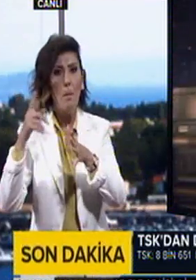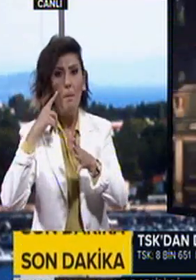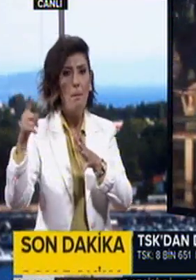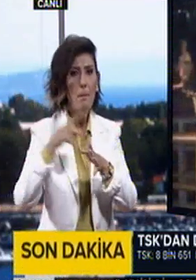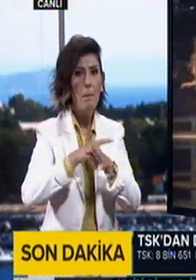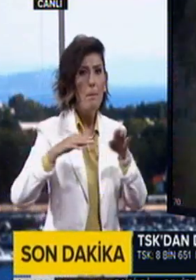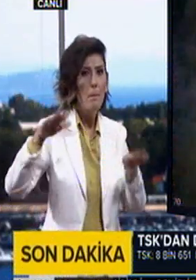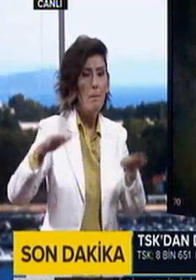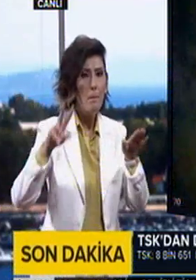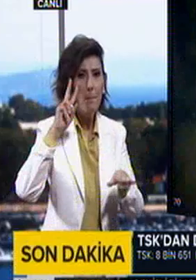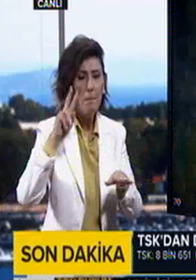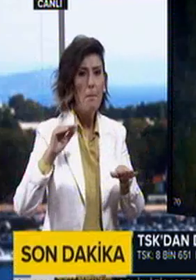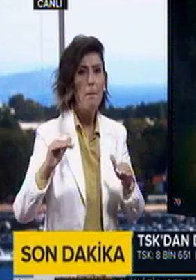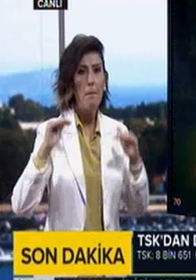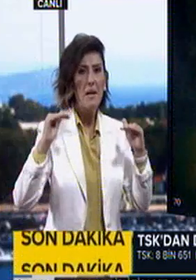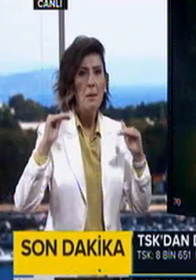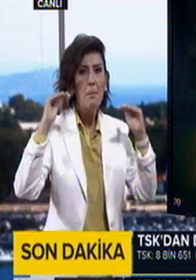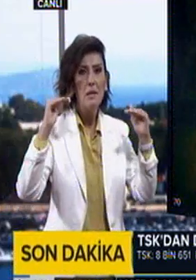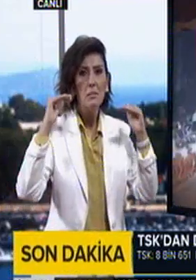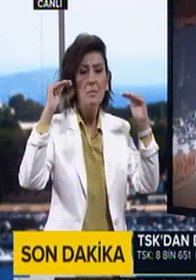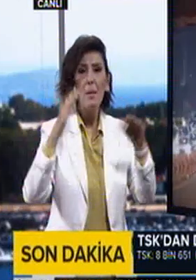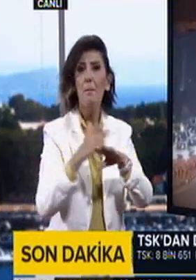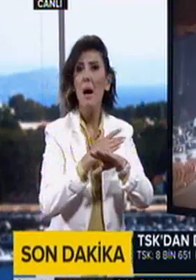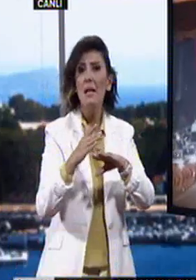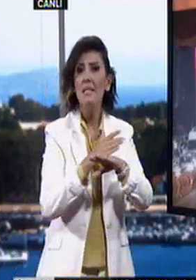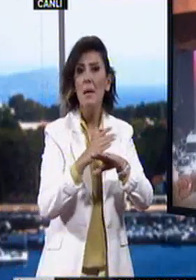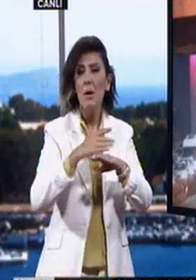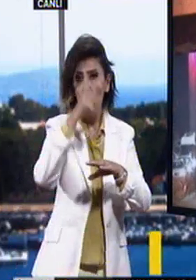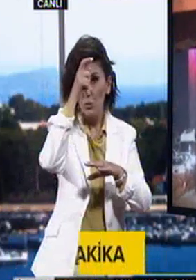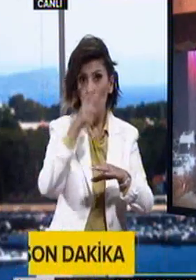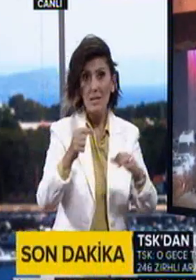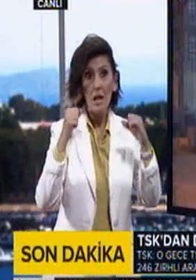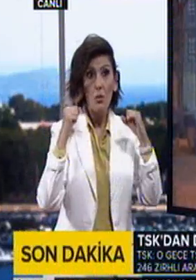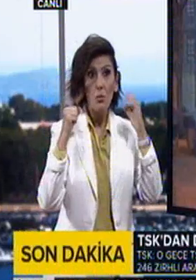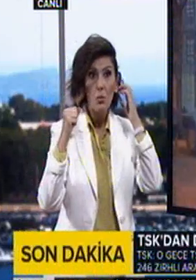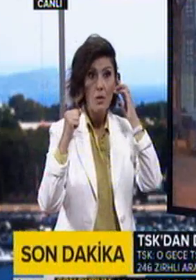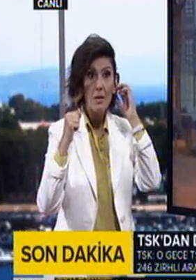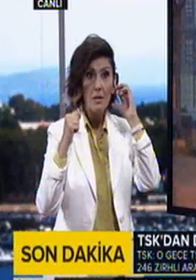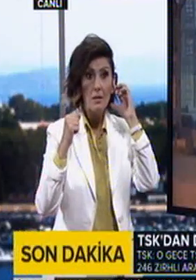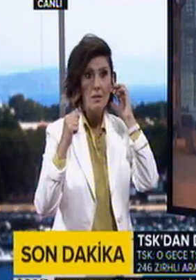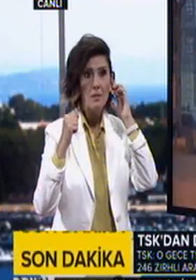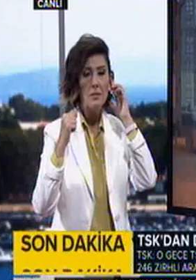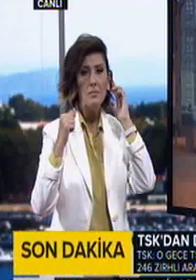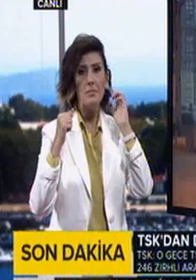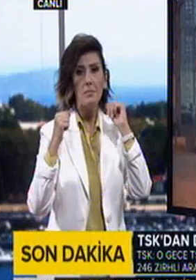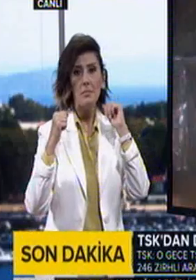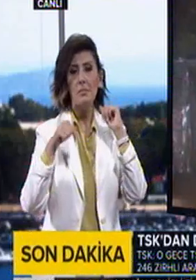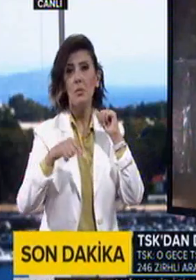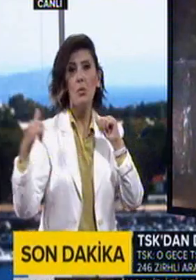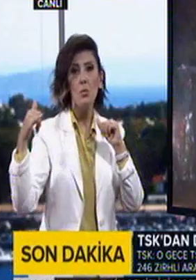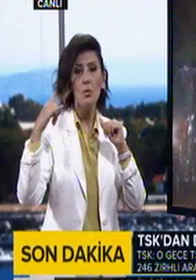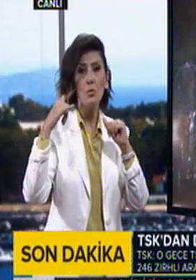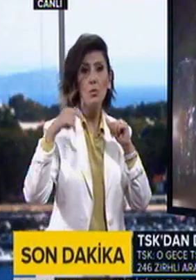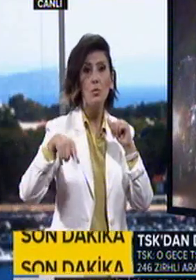şıklarla basamak basamak söz konusu malzemelerin Türk Silahlı Kuvvetleri envanterine göre sıralaması yapılmış. Uçaklarda